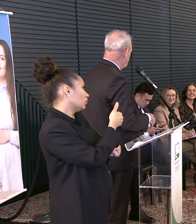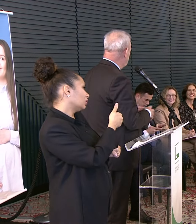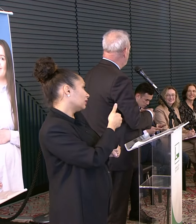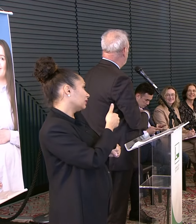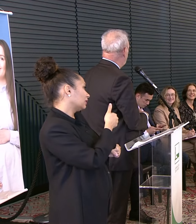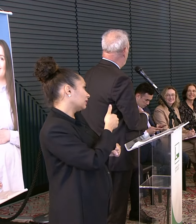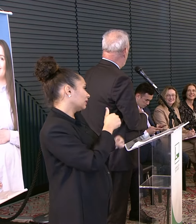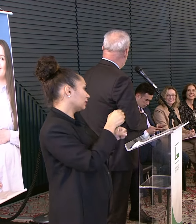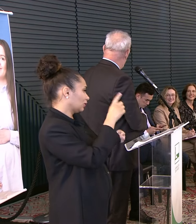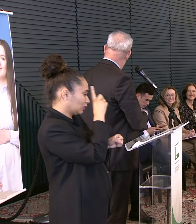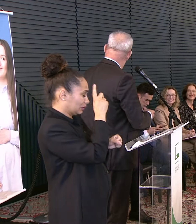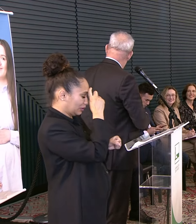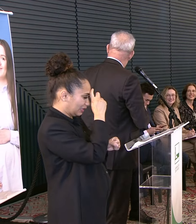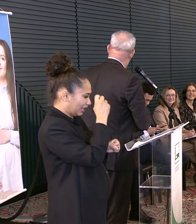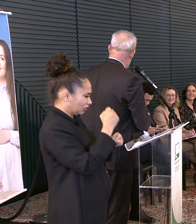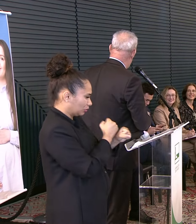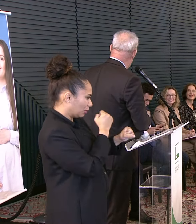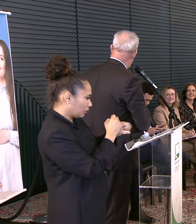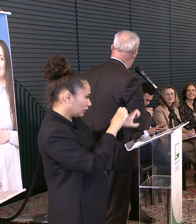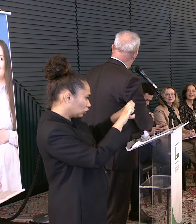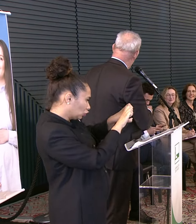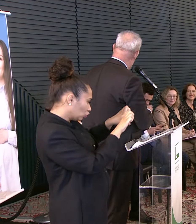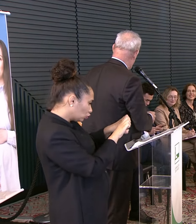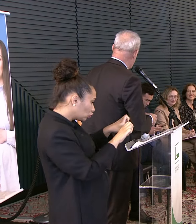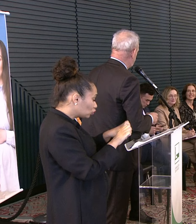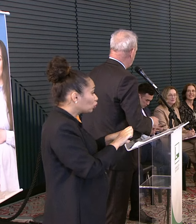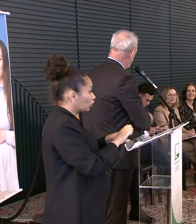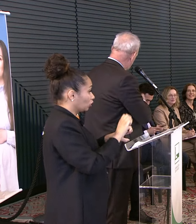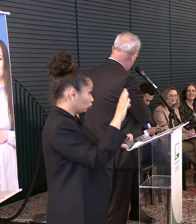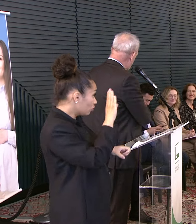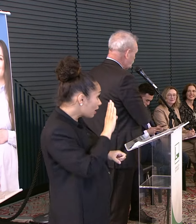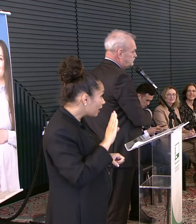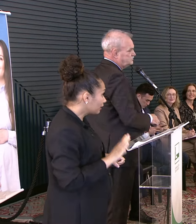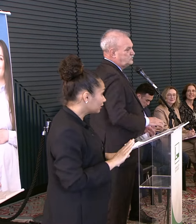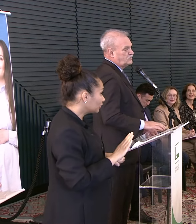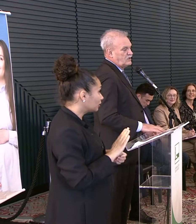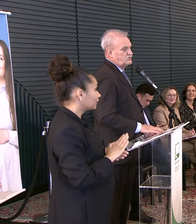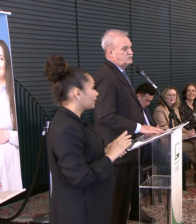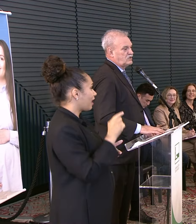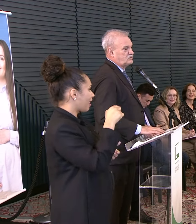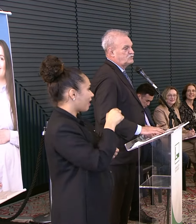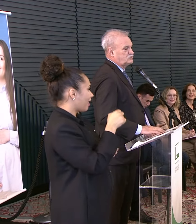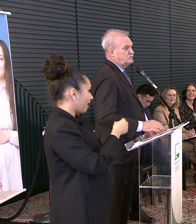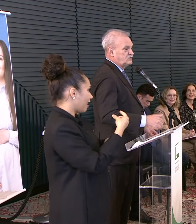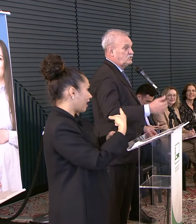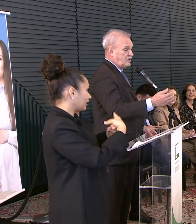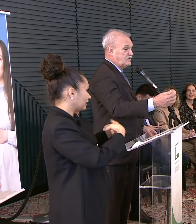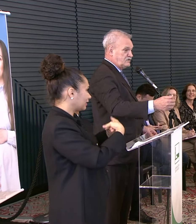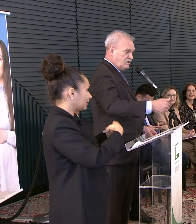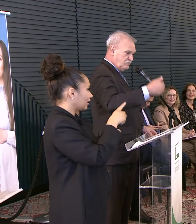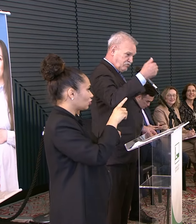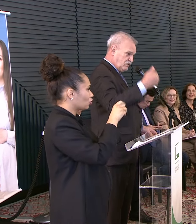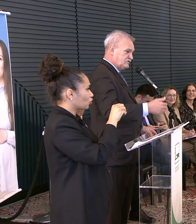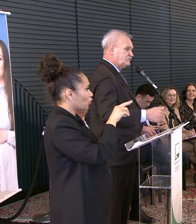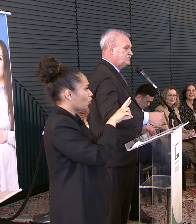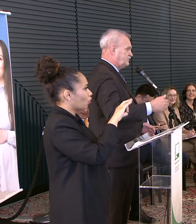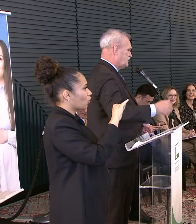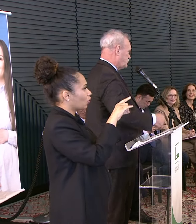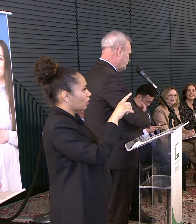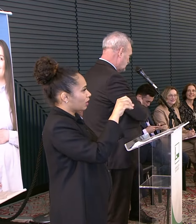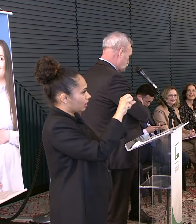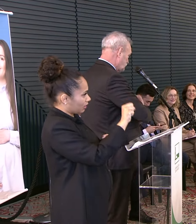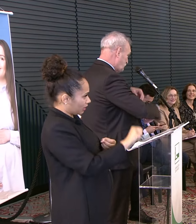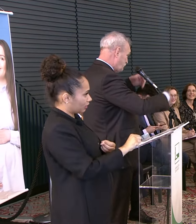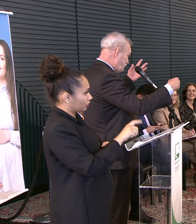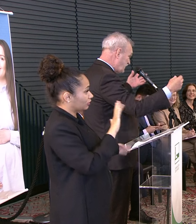construção De estrutura física Do país Lá em Dourados No Mato Grosso Mas eu quero que ele possa De